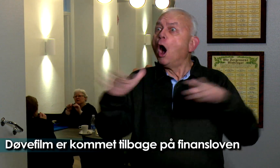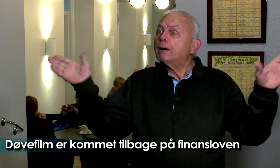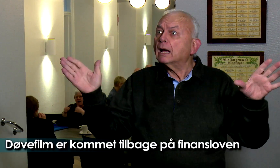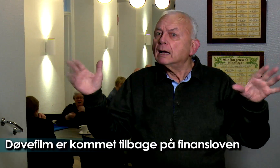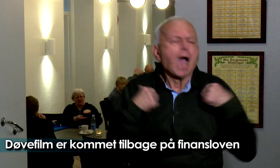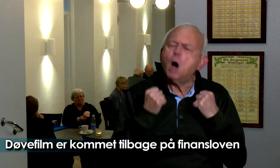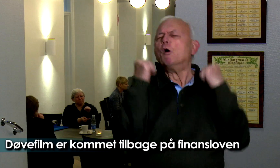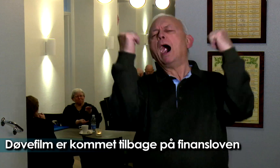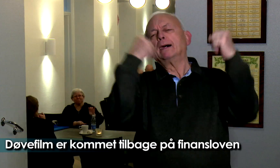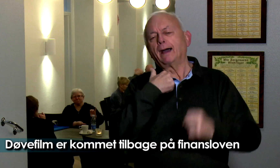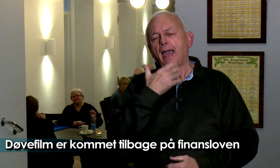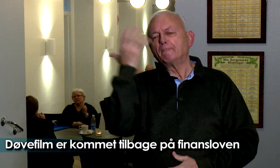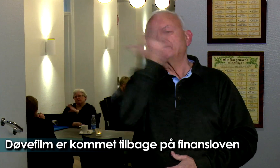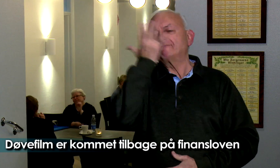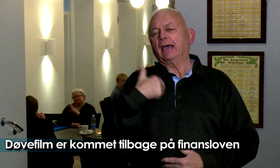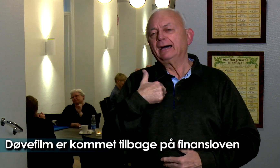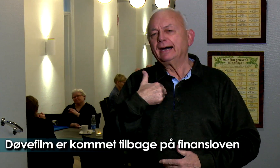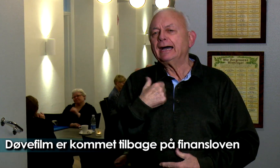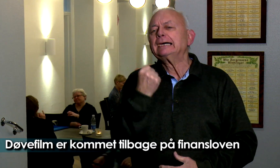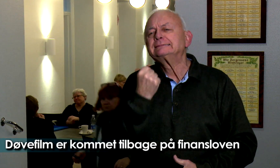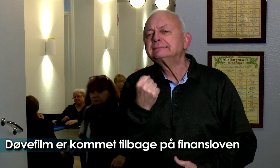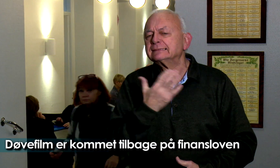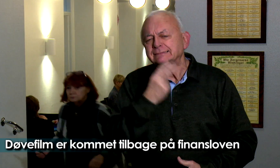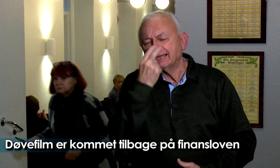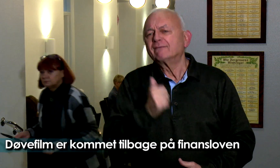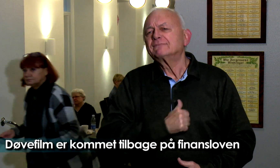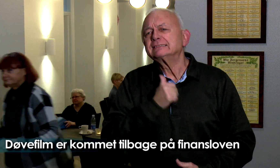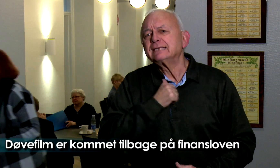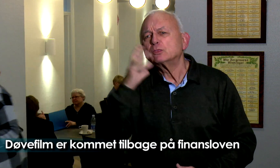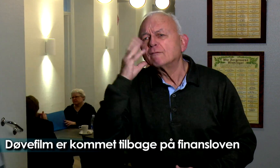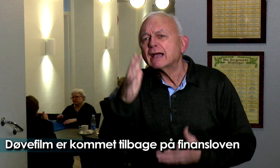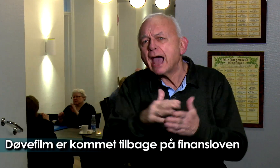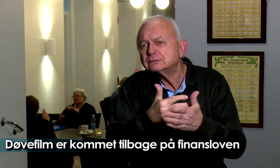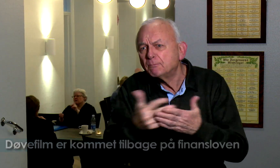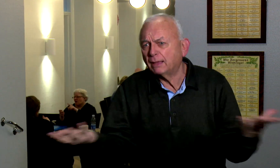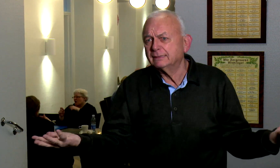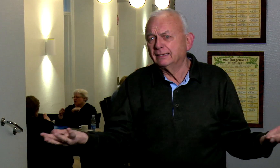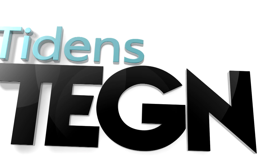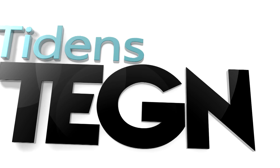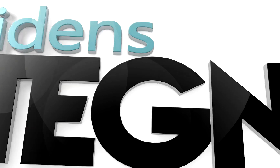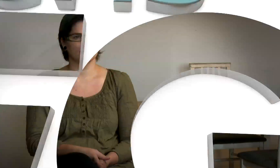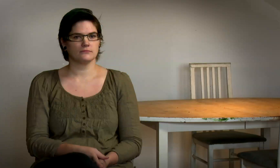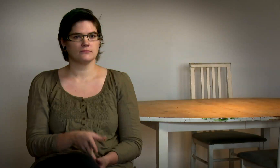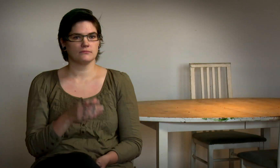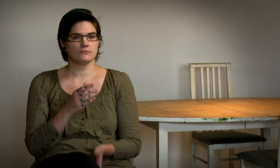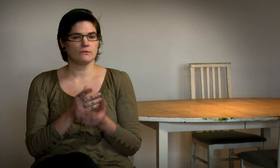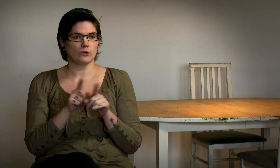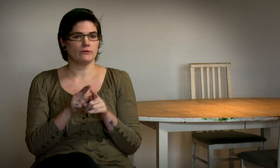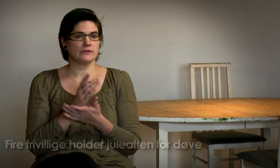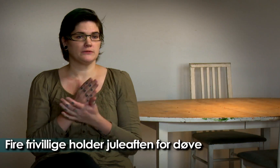da jeg fik at vide, at døvefilm åbner igen. Det er skønt, fordi det er vigtigt at kunne se døves tegnsprog. Det betyder